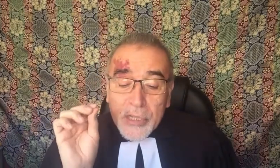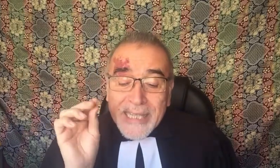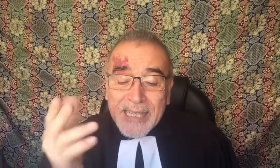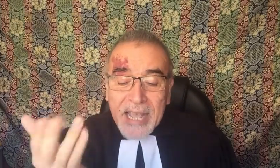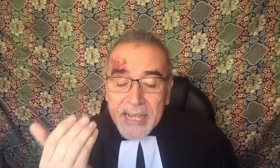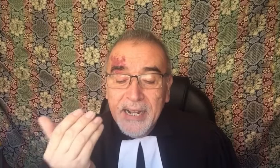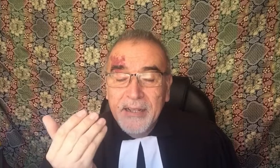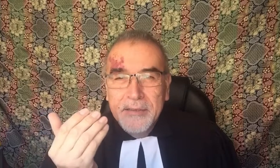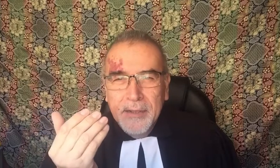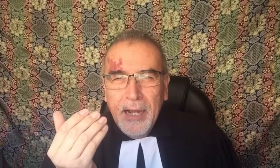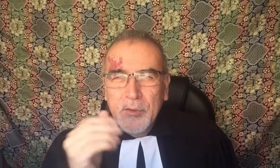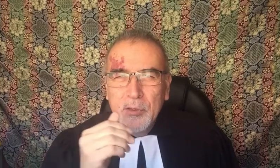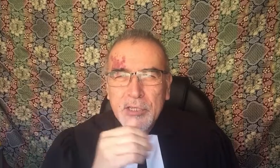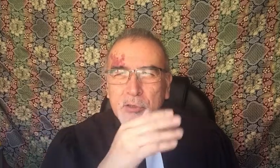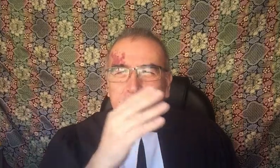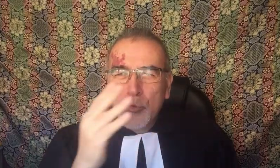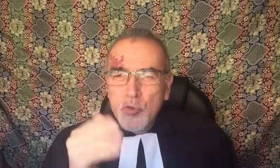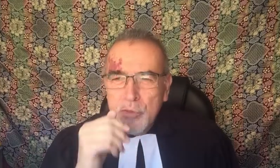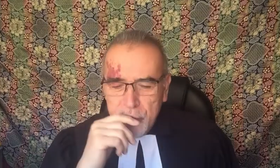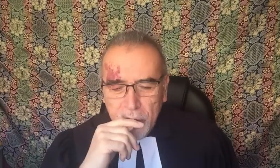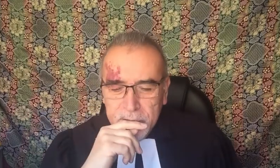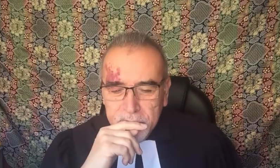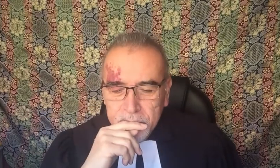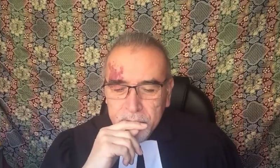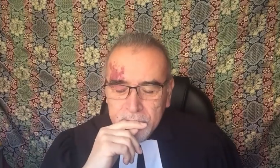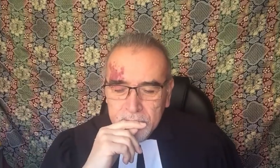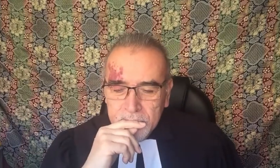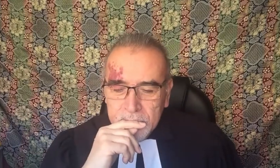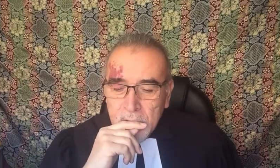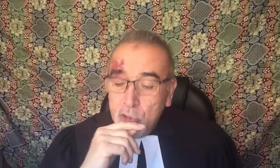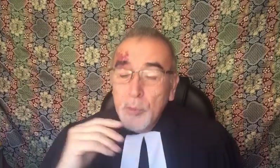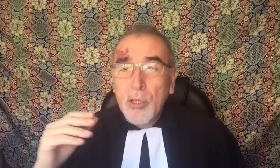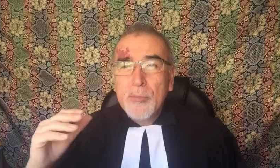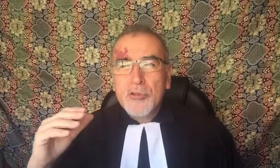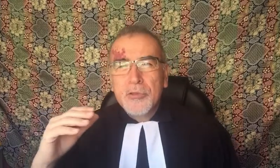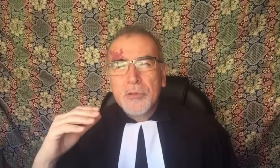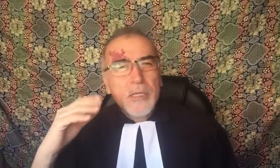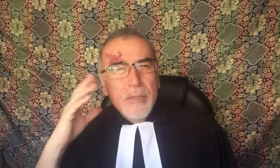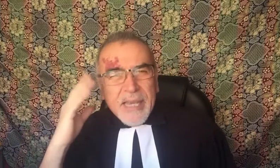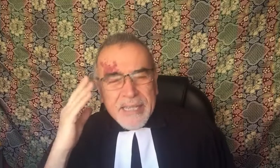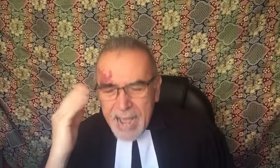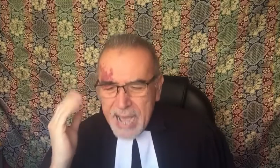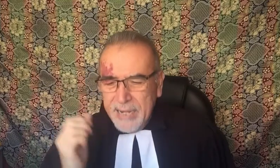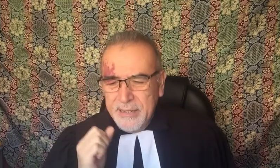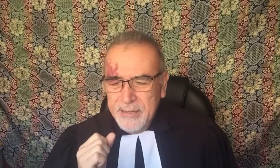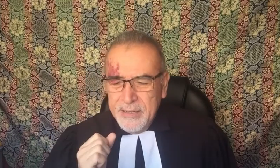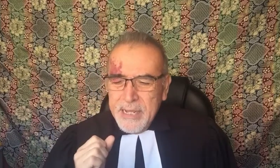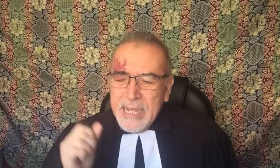integra al contexto de su misión. Solo podemos imaginar el